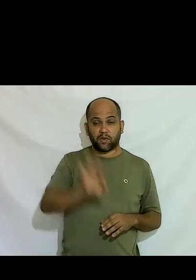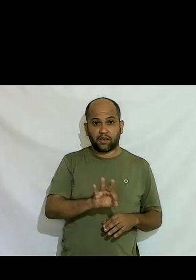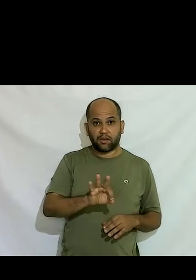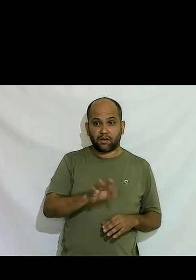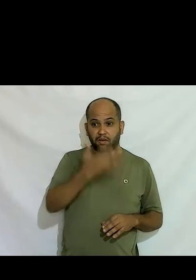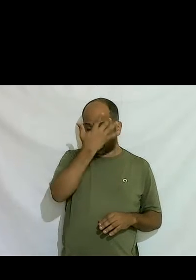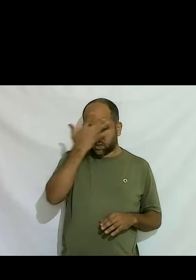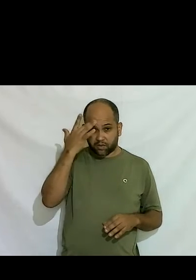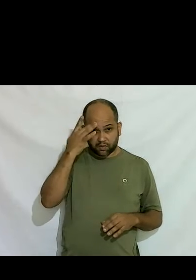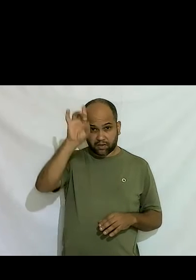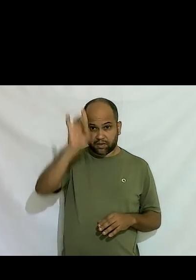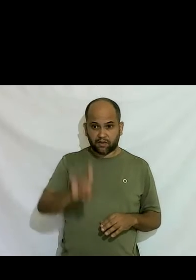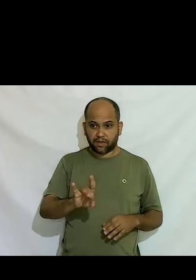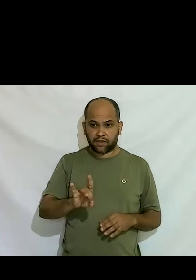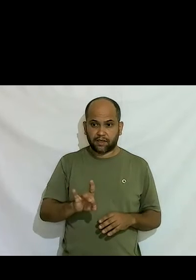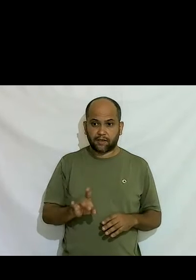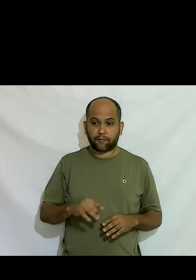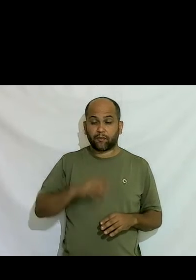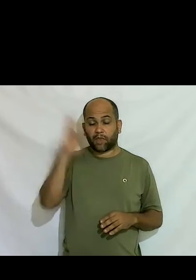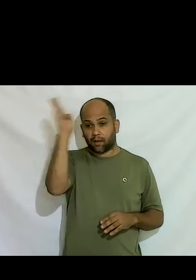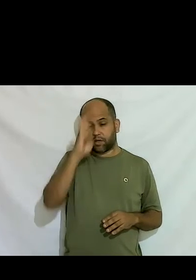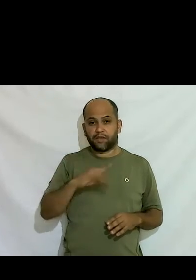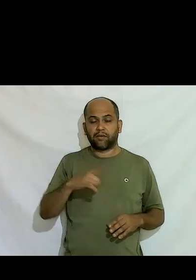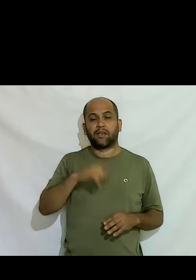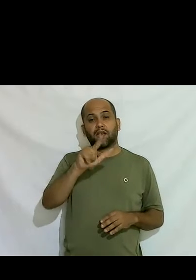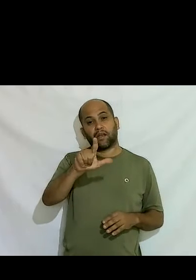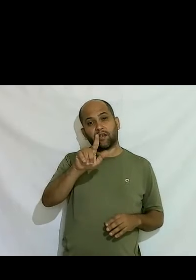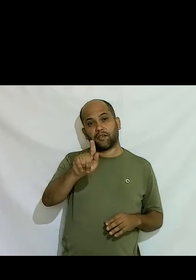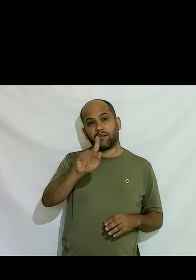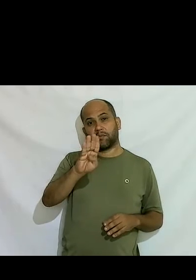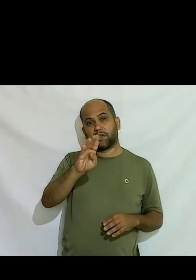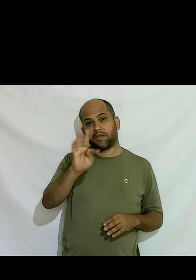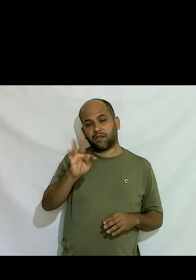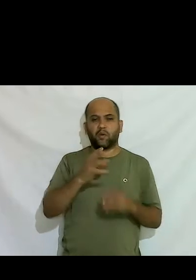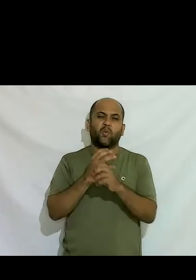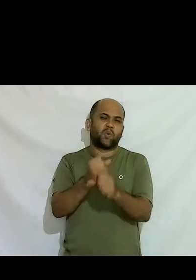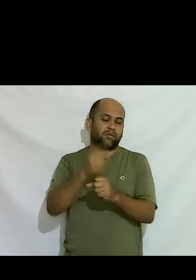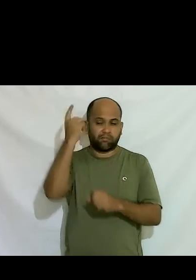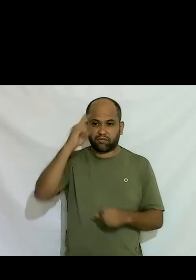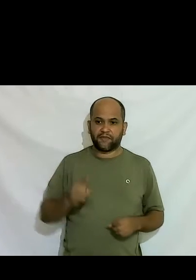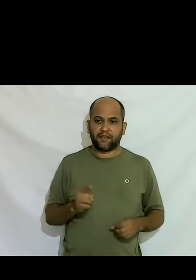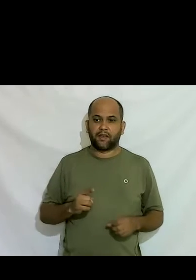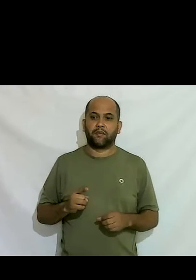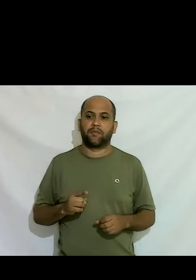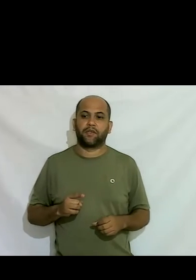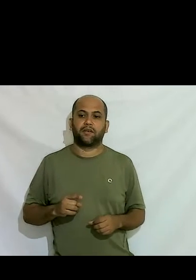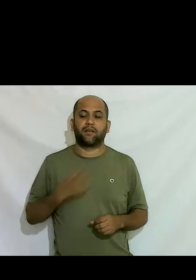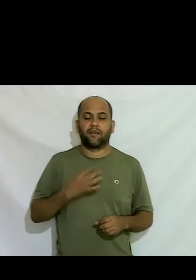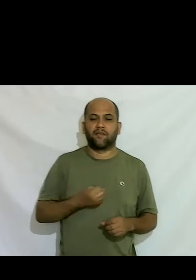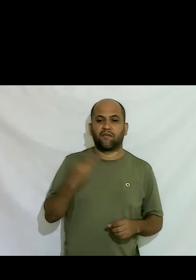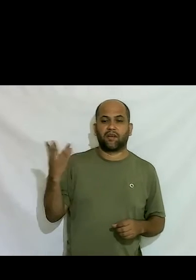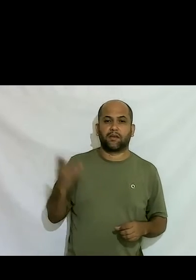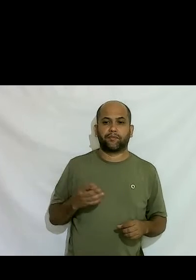com alguma deficiência Brasil tem LGBT que a gente não sabe o número mas a gente tem LGBT bastante tem